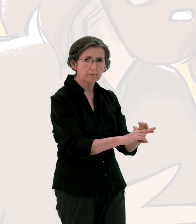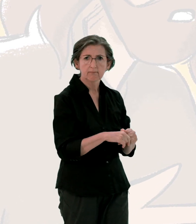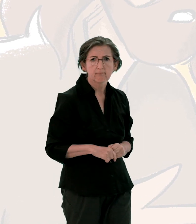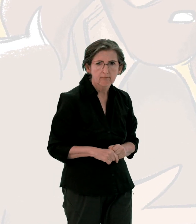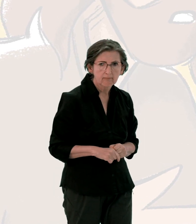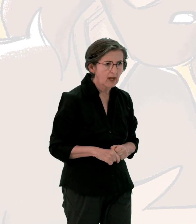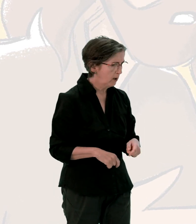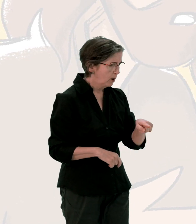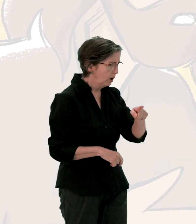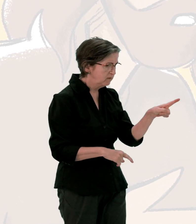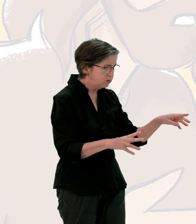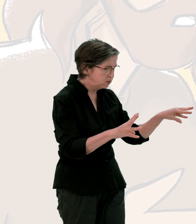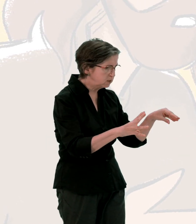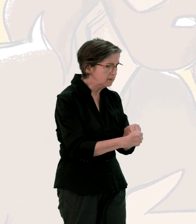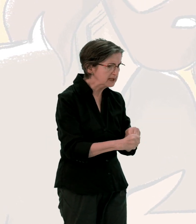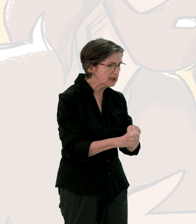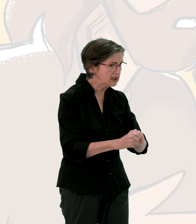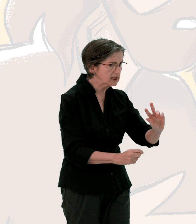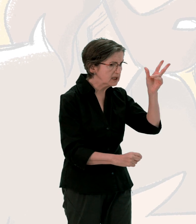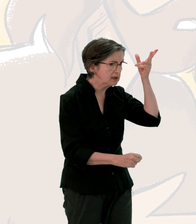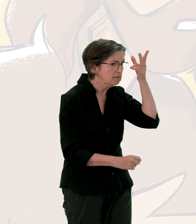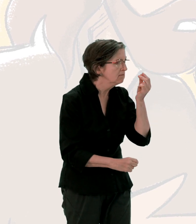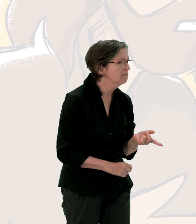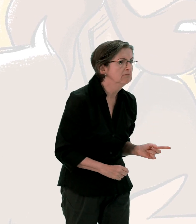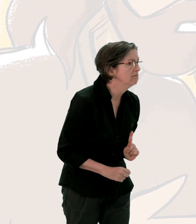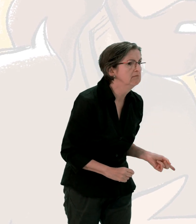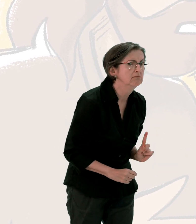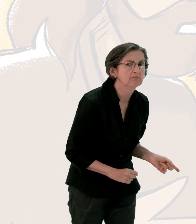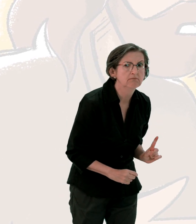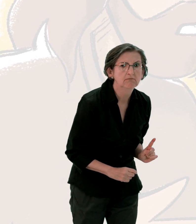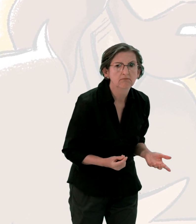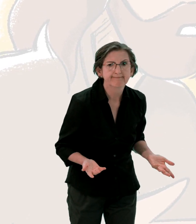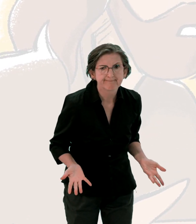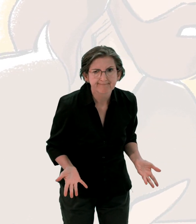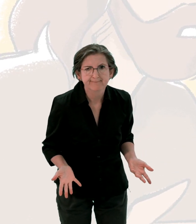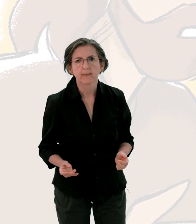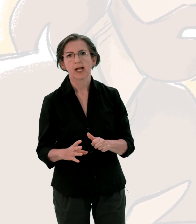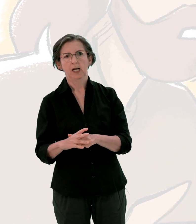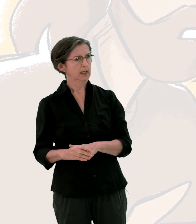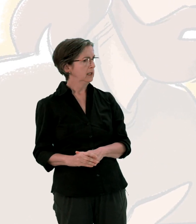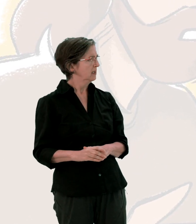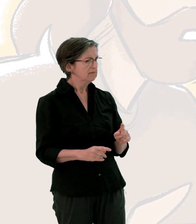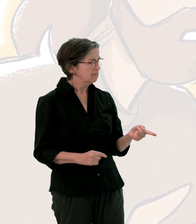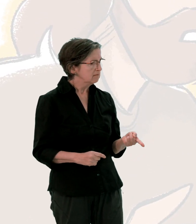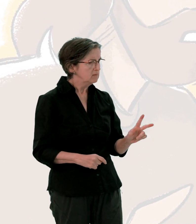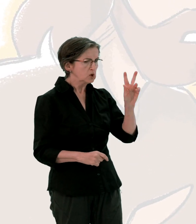Jésus leur répond Vous non plus, vous n'êtes pas encore capables de comprendre ?